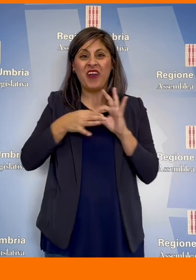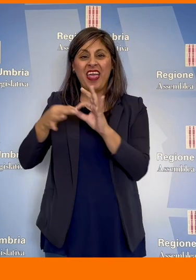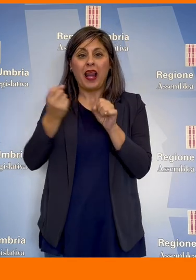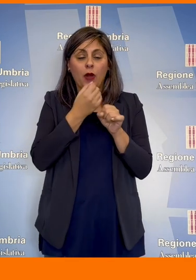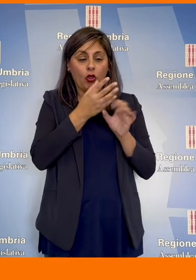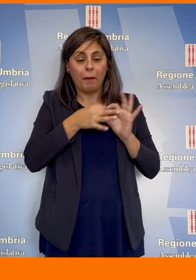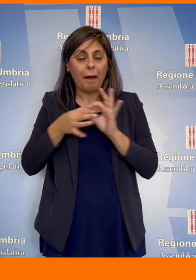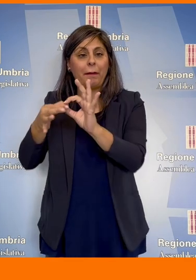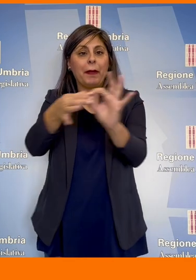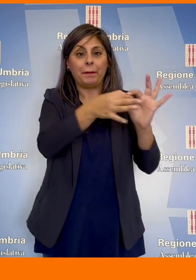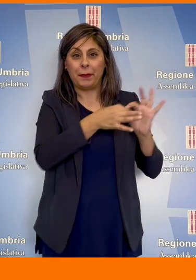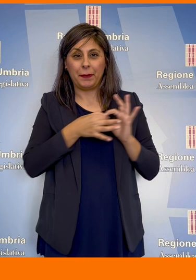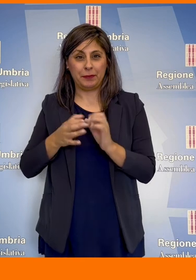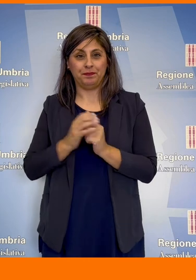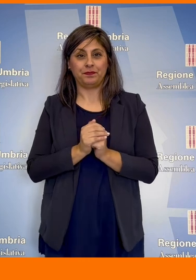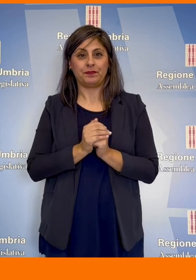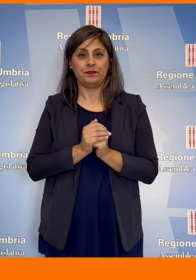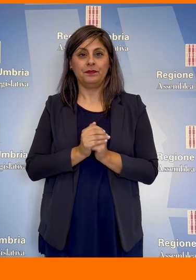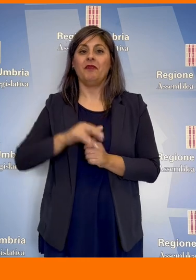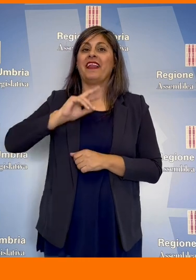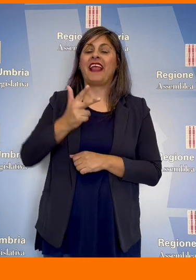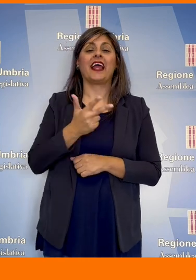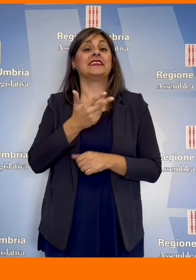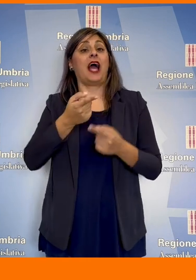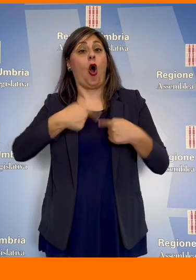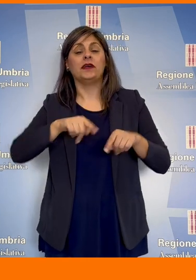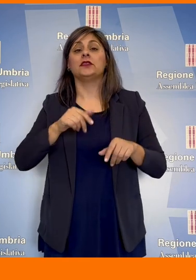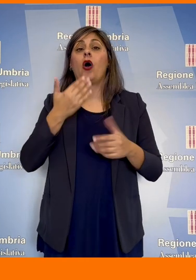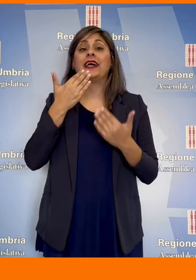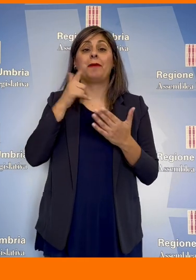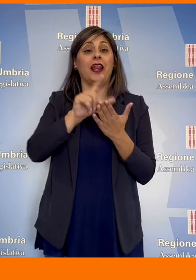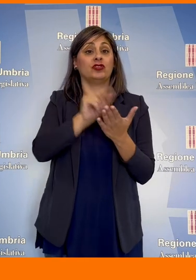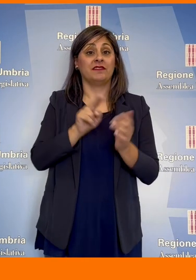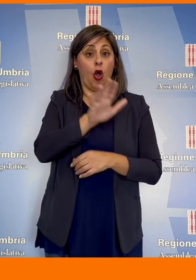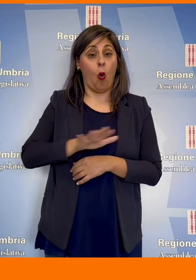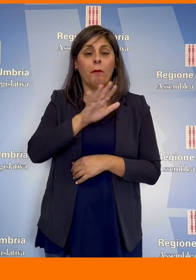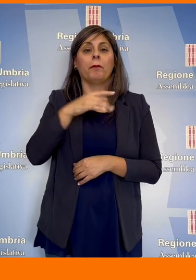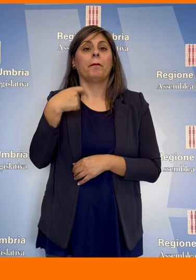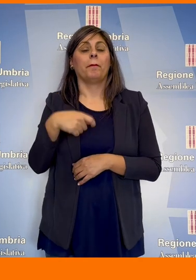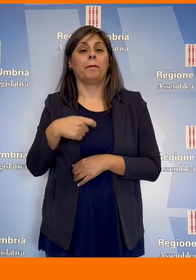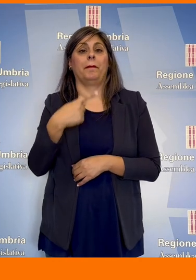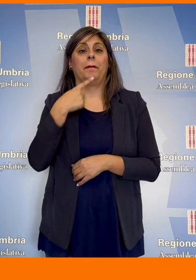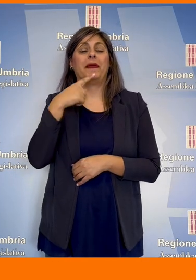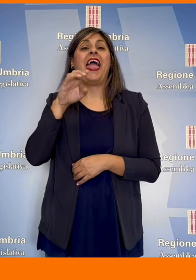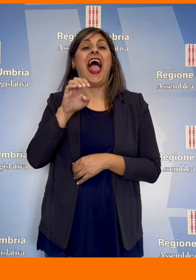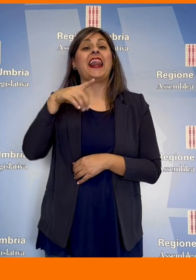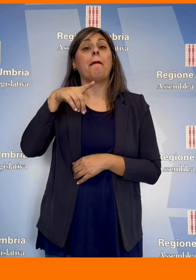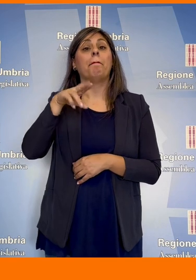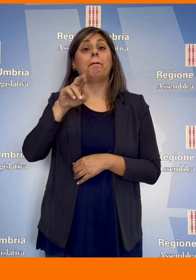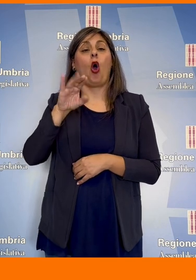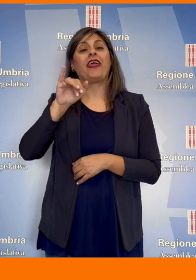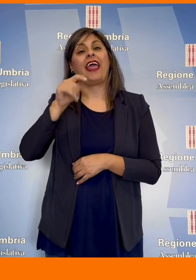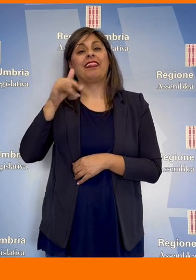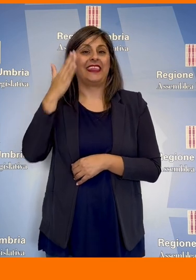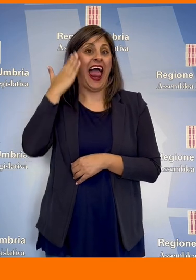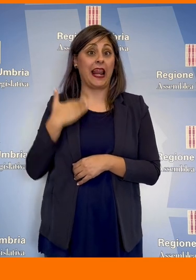del prodotto. La terza commissione dell'Assemblea legislativa dell'Umbria presieduta da Elena Proietti Trotti